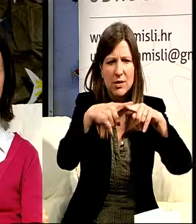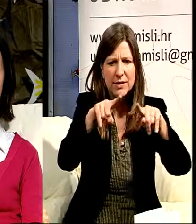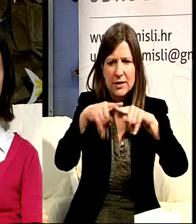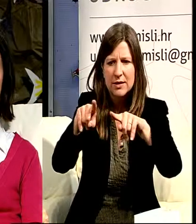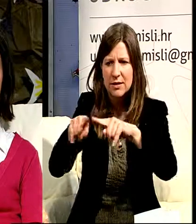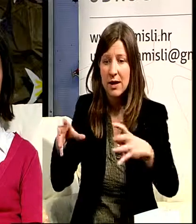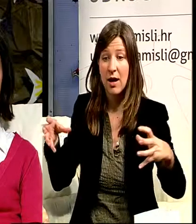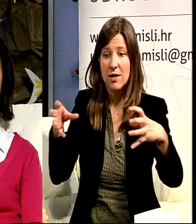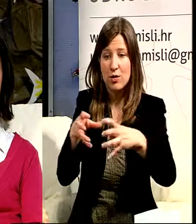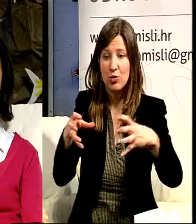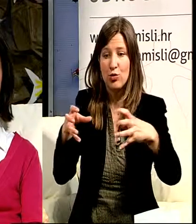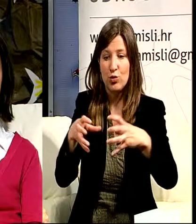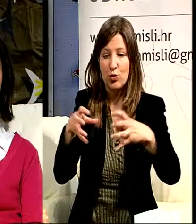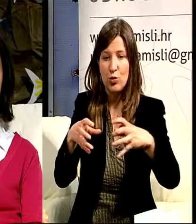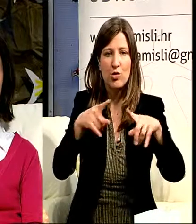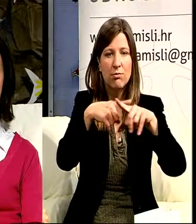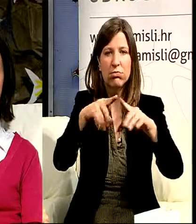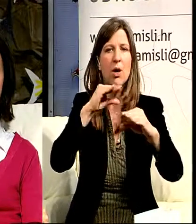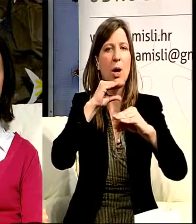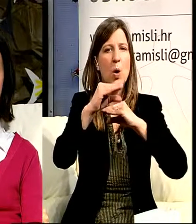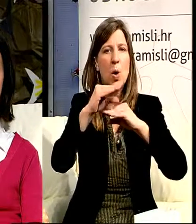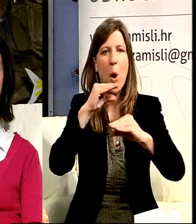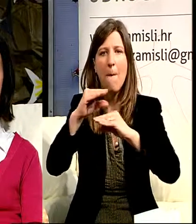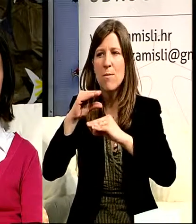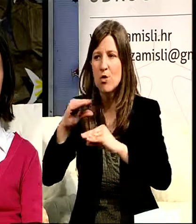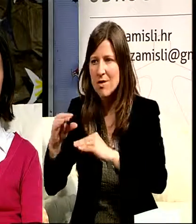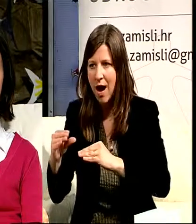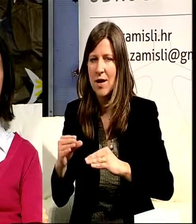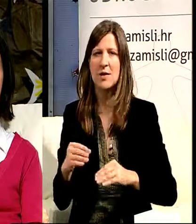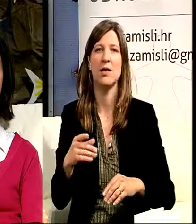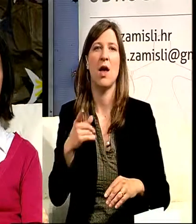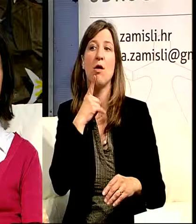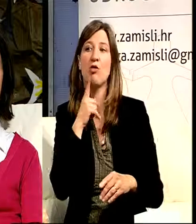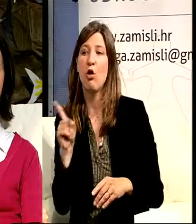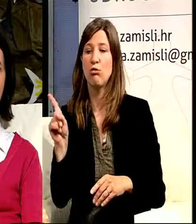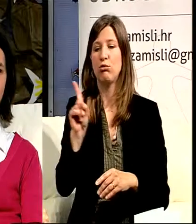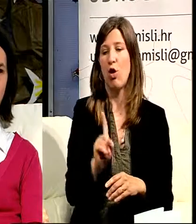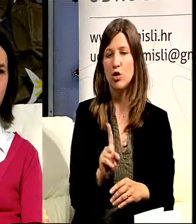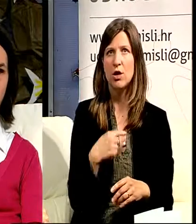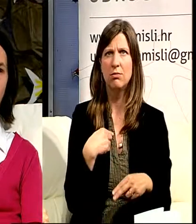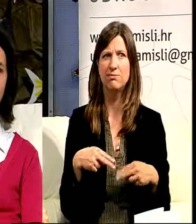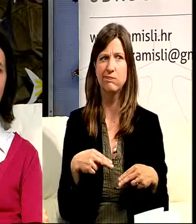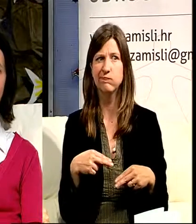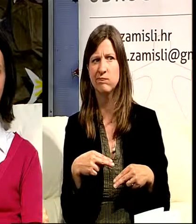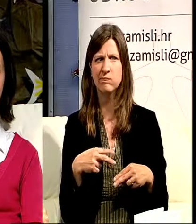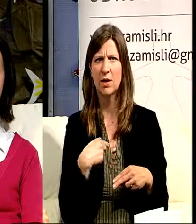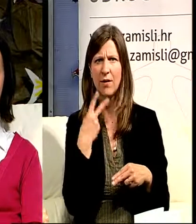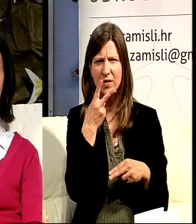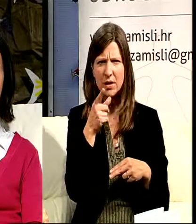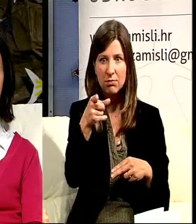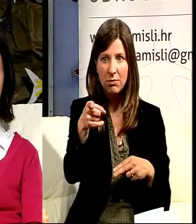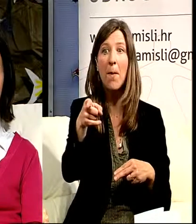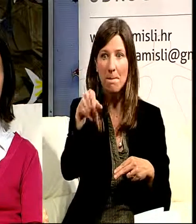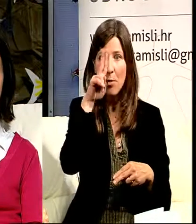izmjenjuju svoje iskustva. Oni koji su se do tada bojali imaju jednu motivaciju, pa čekaj ako može on, pa što ne bi mogo i ja.